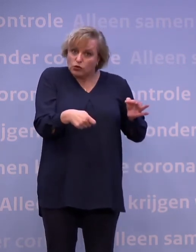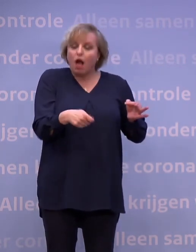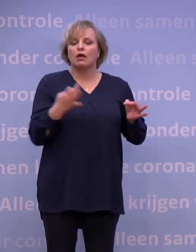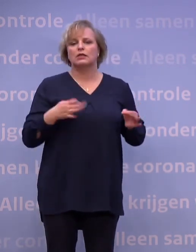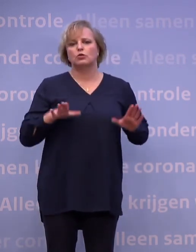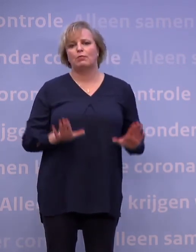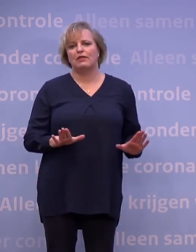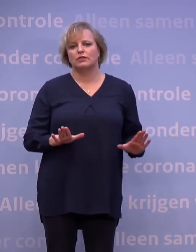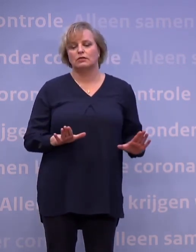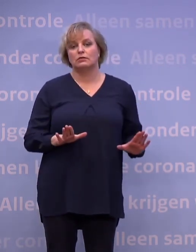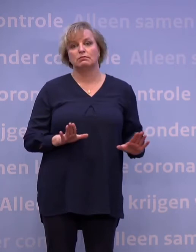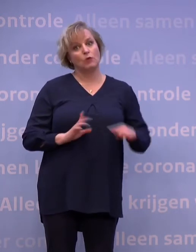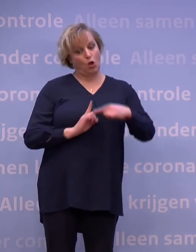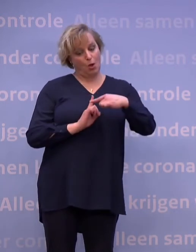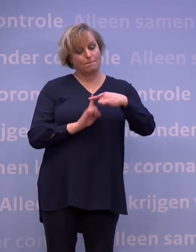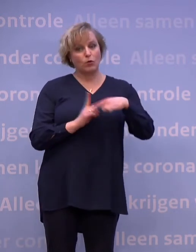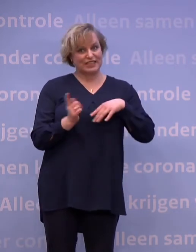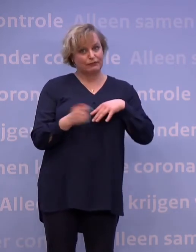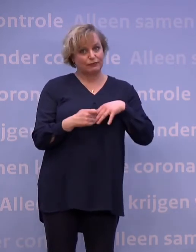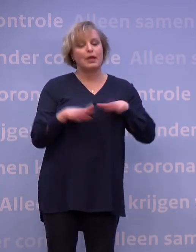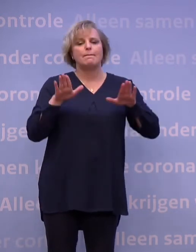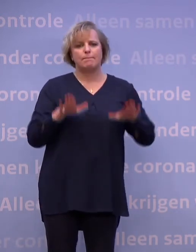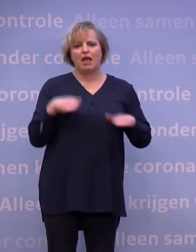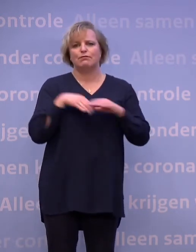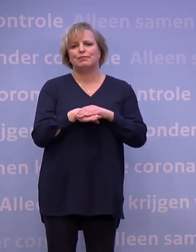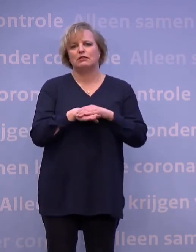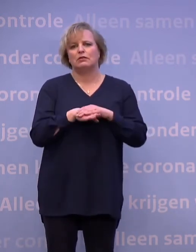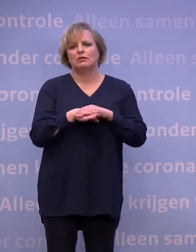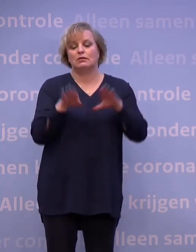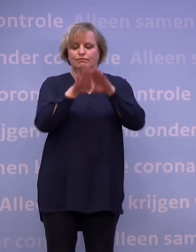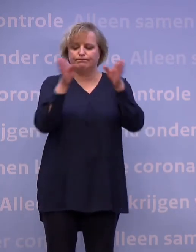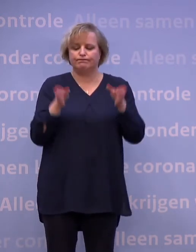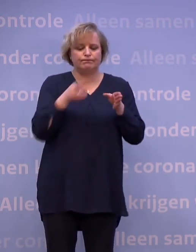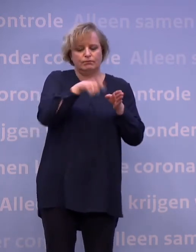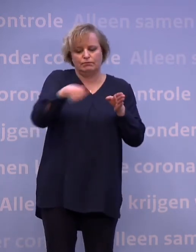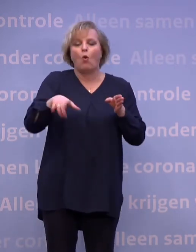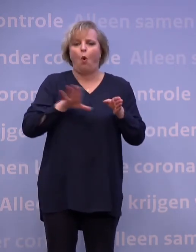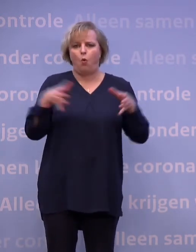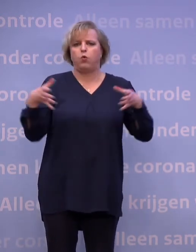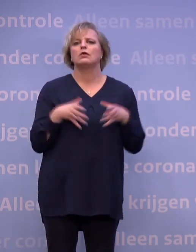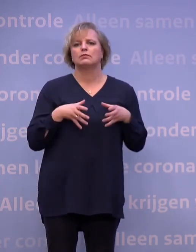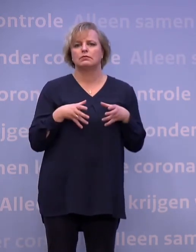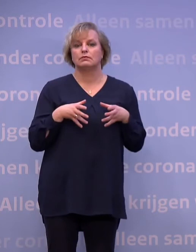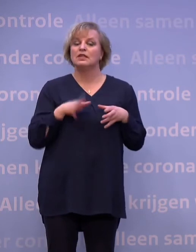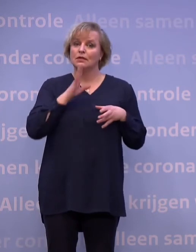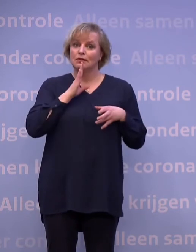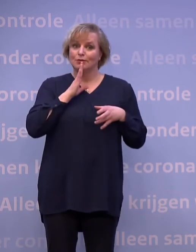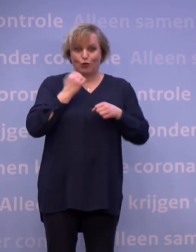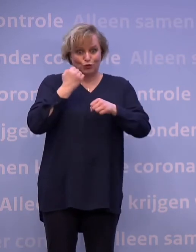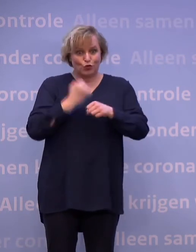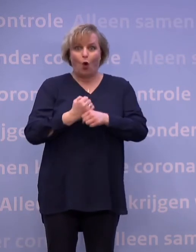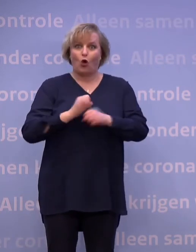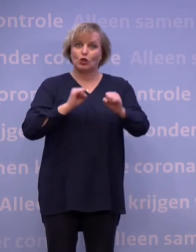En is de uitslag positief? Blijf dan binnen en je huisgenoten ook. Want ben je besmet en ga je toch naar de